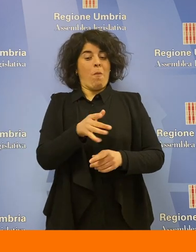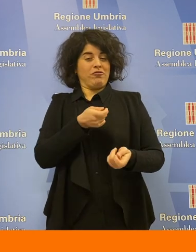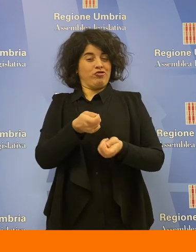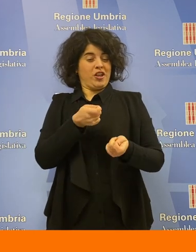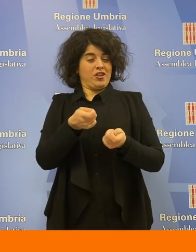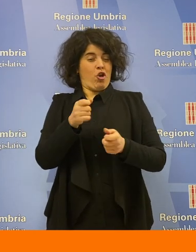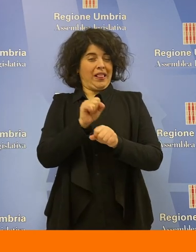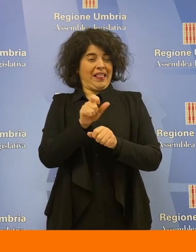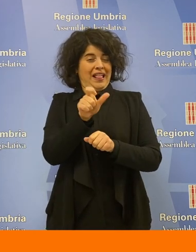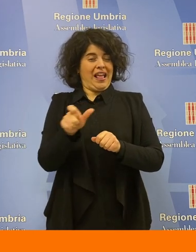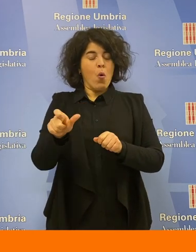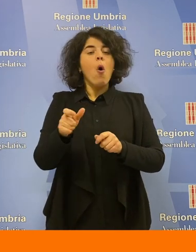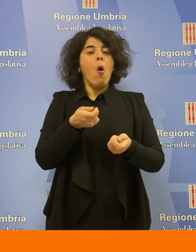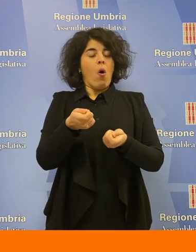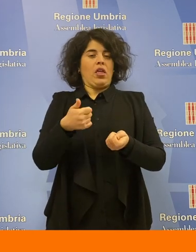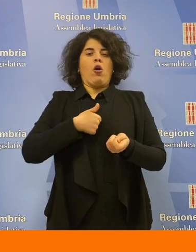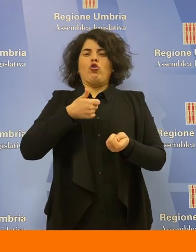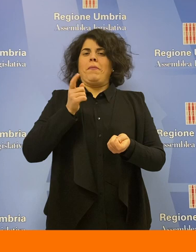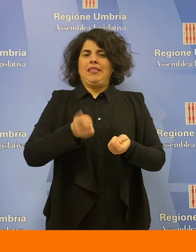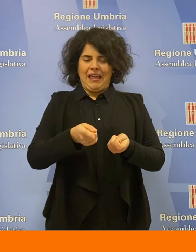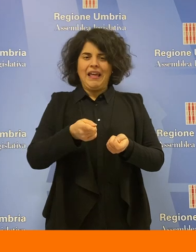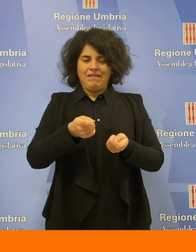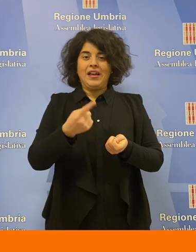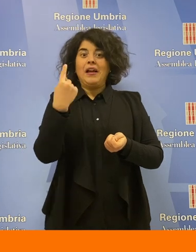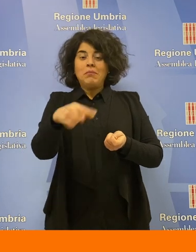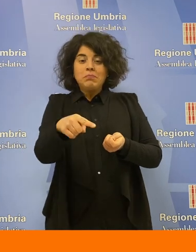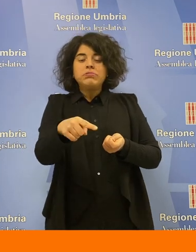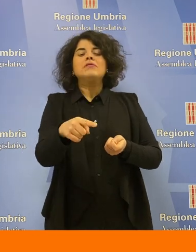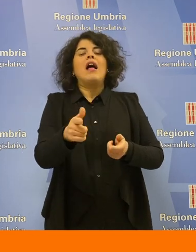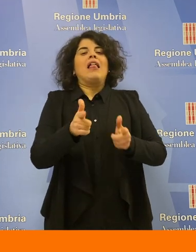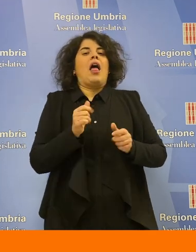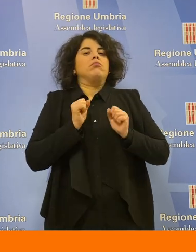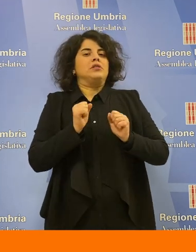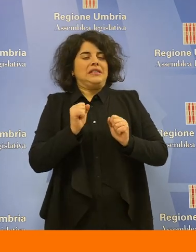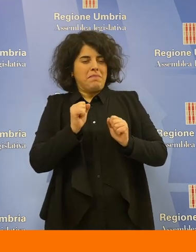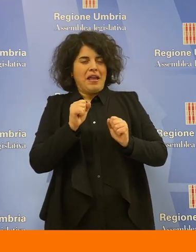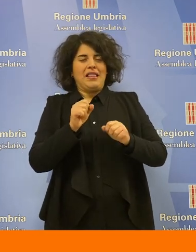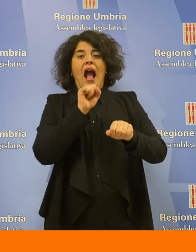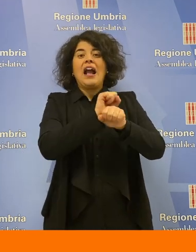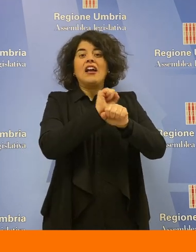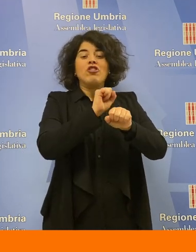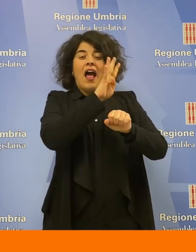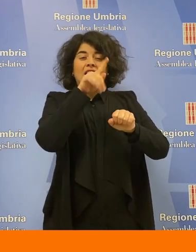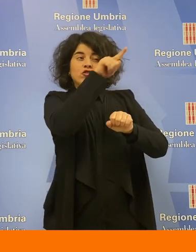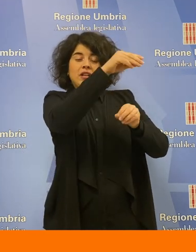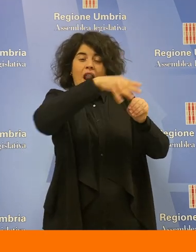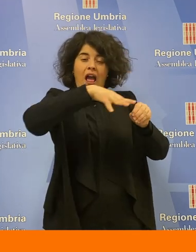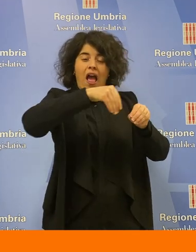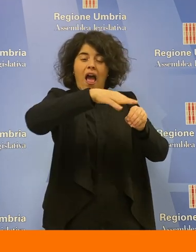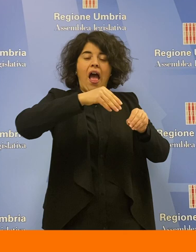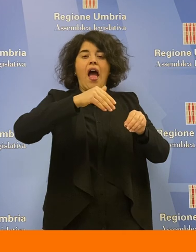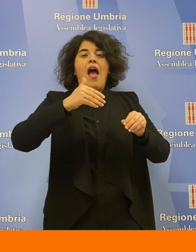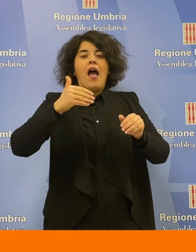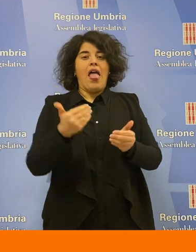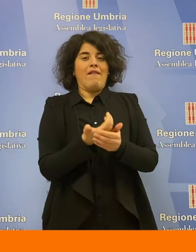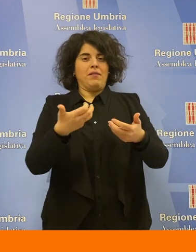detenuti per evitare un continuo afflusso di calcerati problematici e critici che frequentemente verrebbero inviati dalla Toscana all